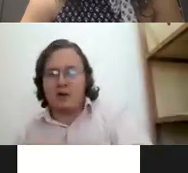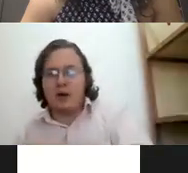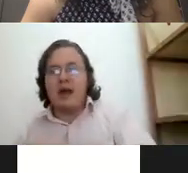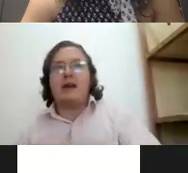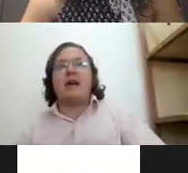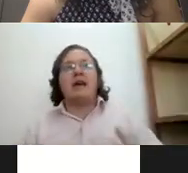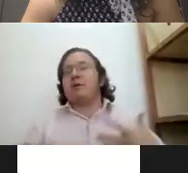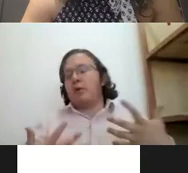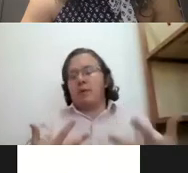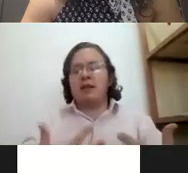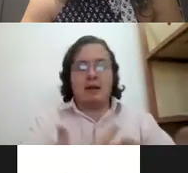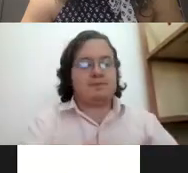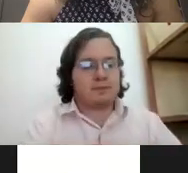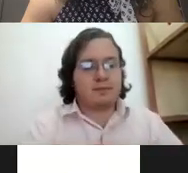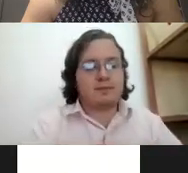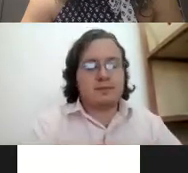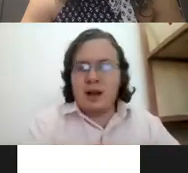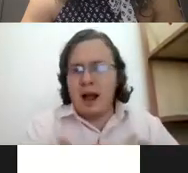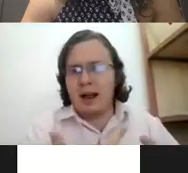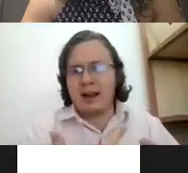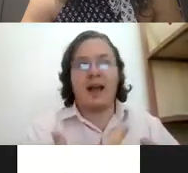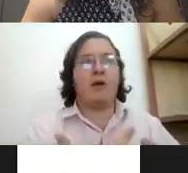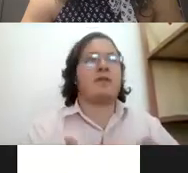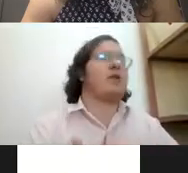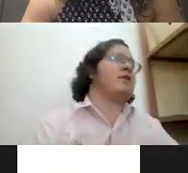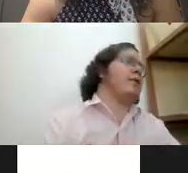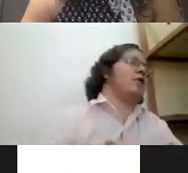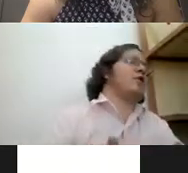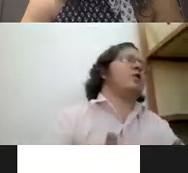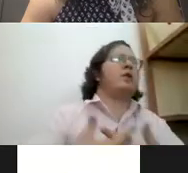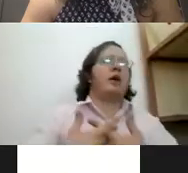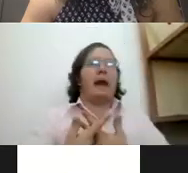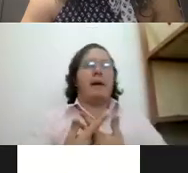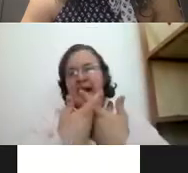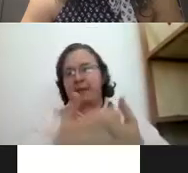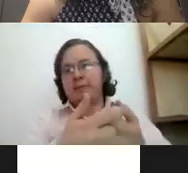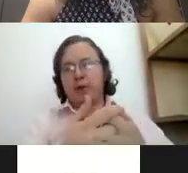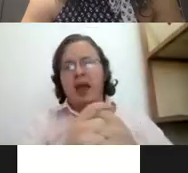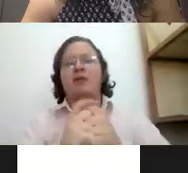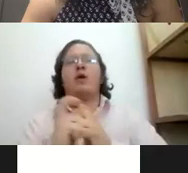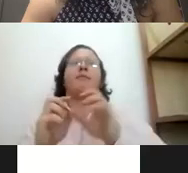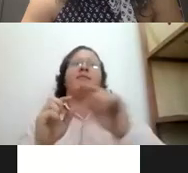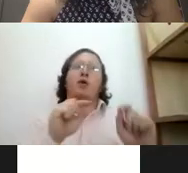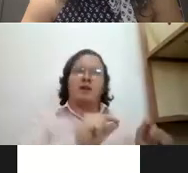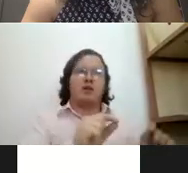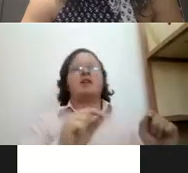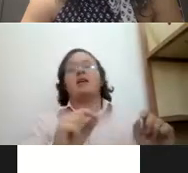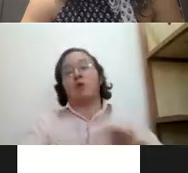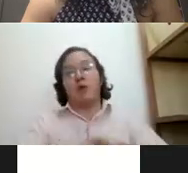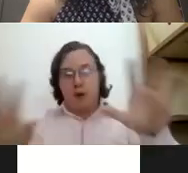y pues obviamente hay cuestiones como en todo aplicamos el proyecto y fallo en unas cositas o no fallo